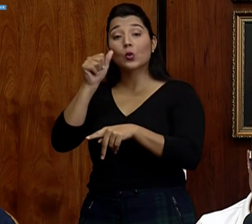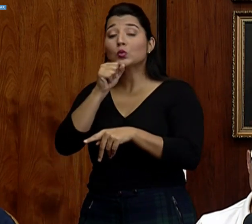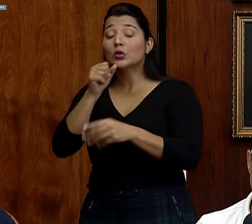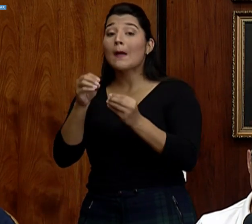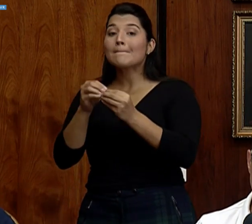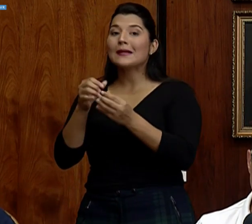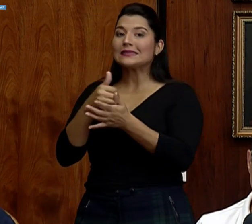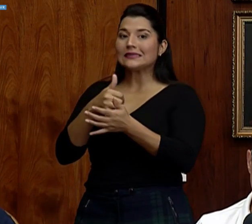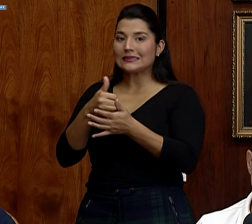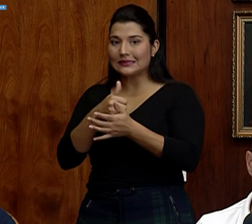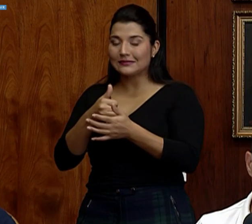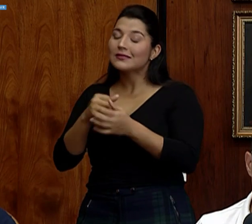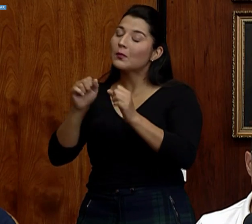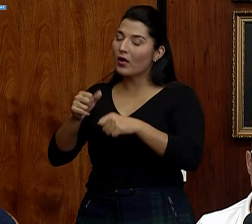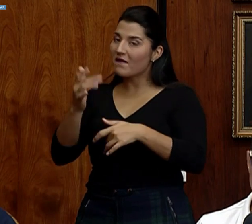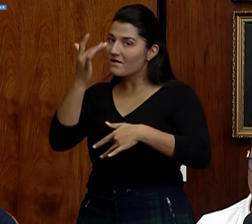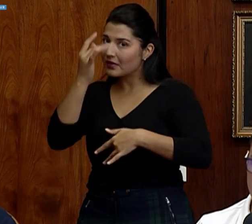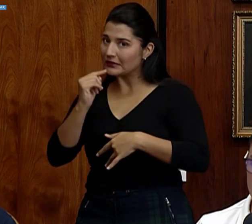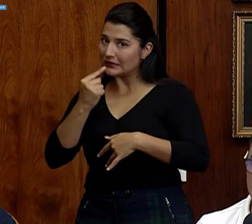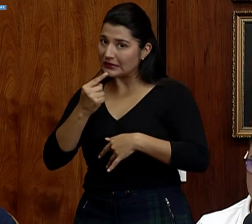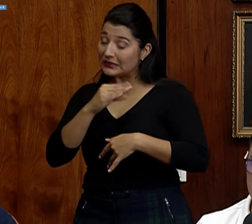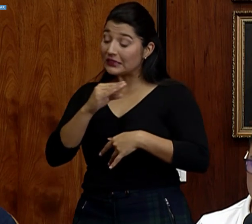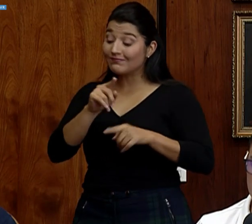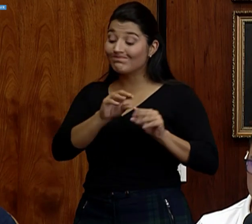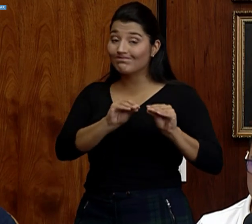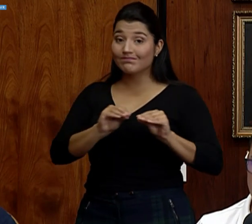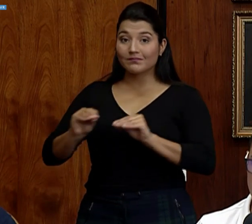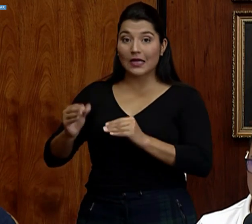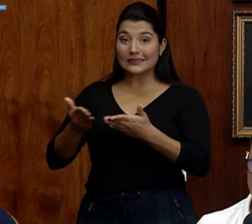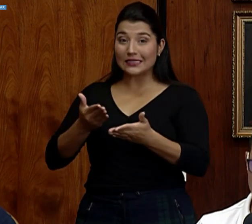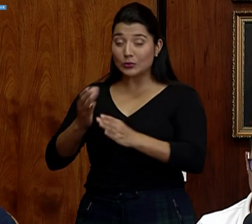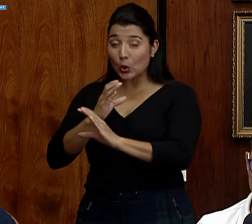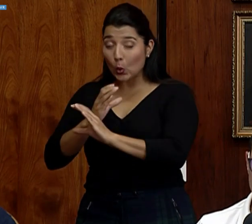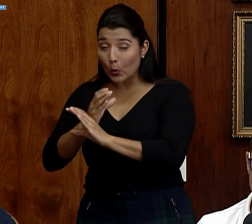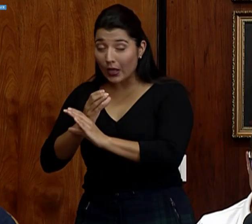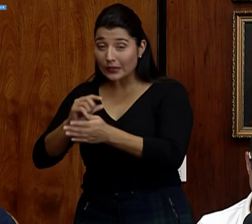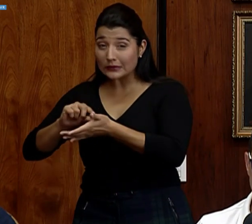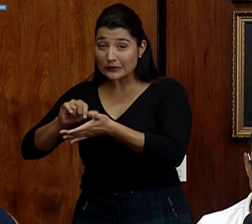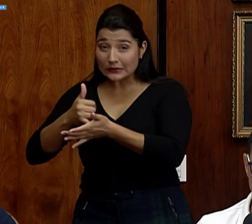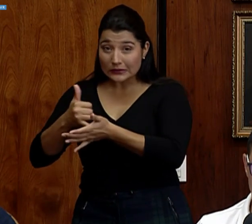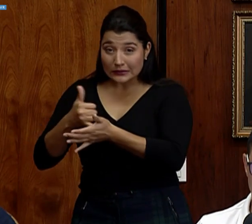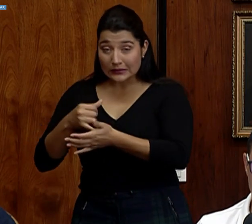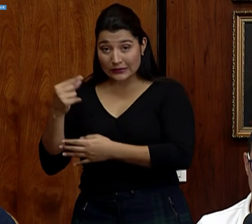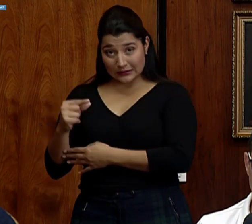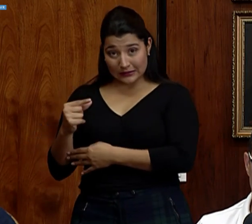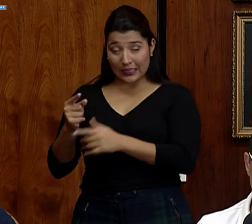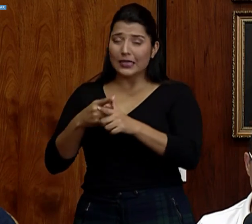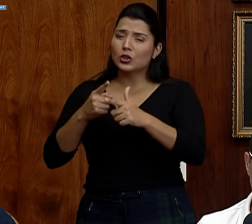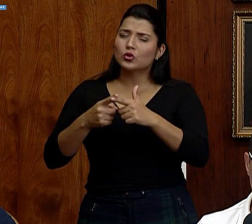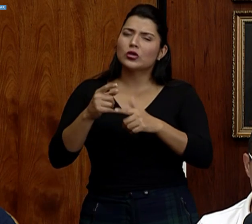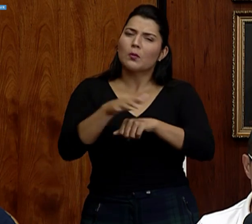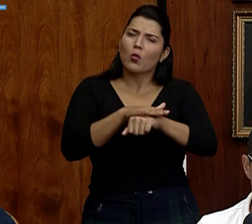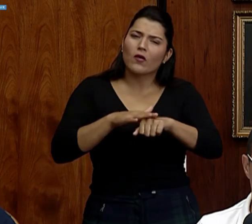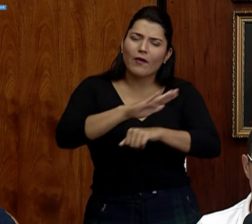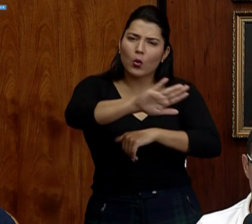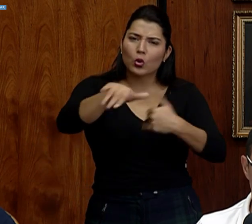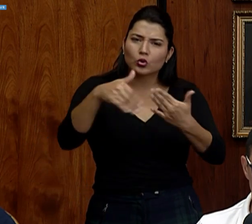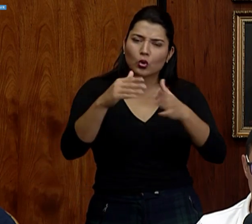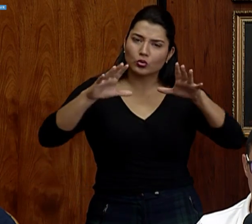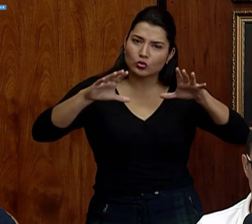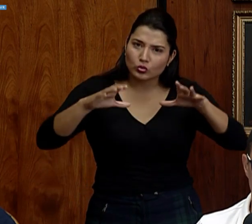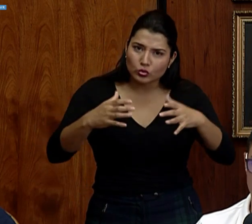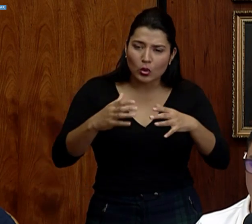enfermedad grave y eventualmente ocupar una unidad de cuidados intensivos. Así que de verdad todos unámonos protegiendo adultos mayores, protegiendo familiares,